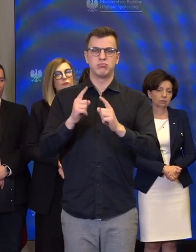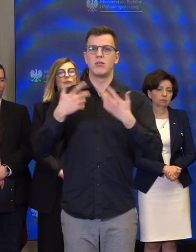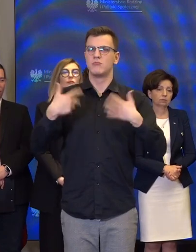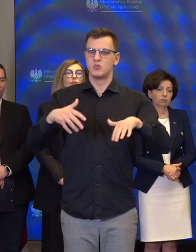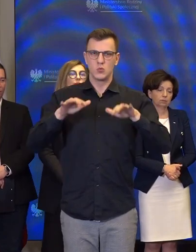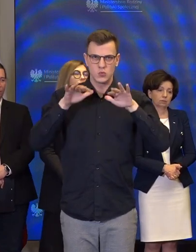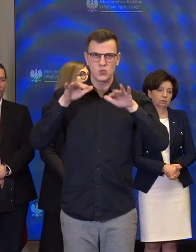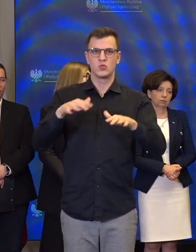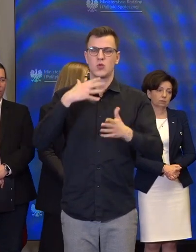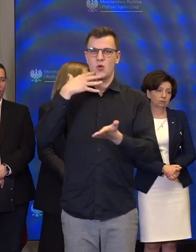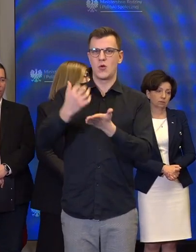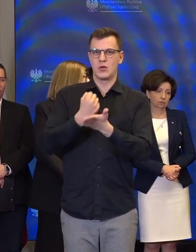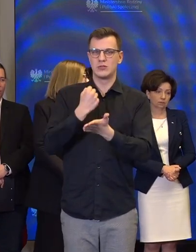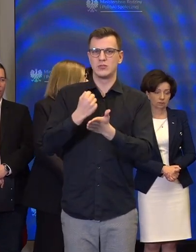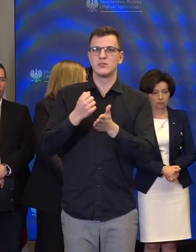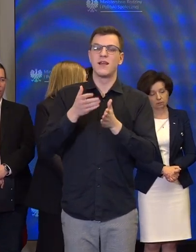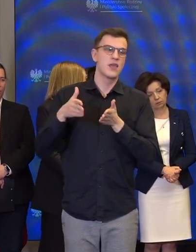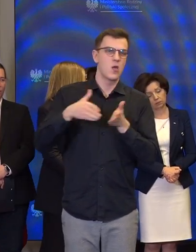kierunku.